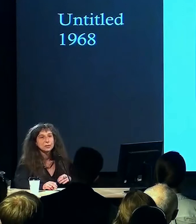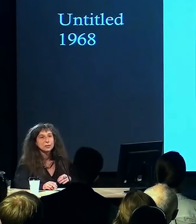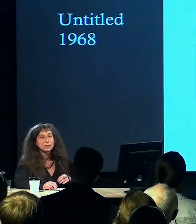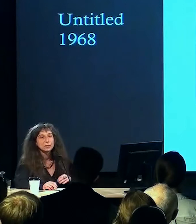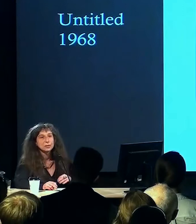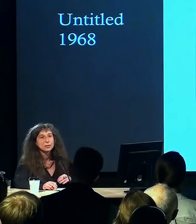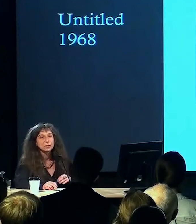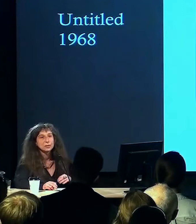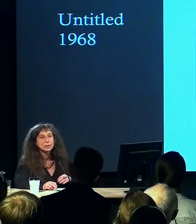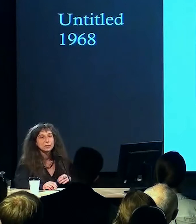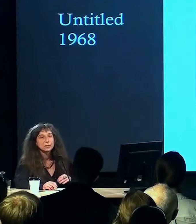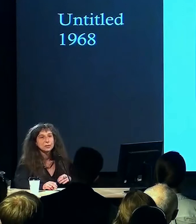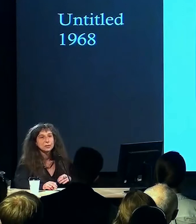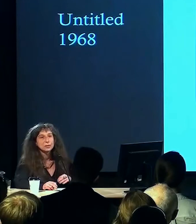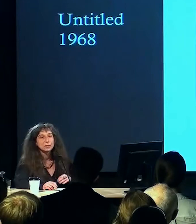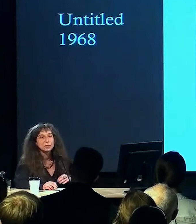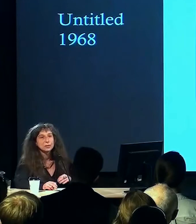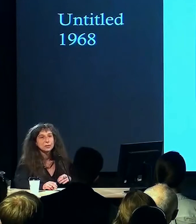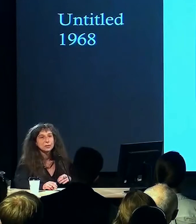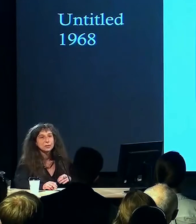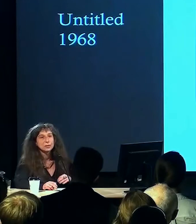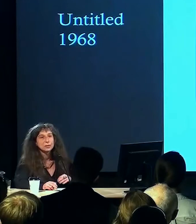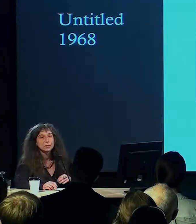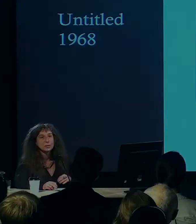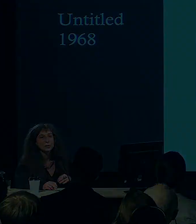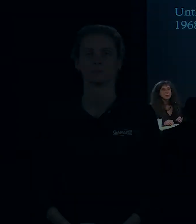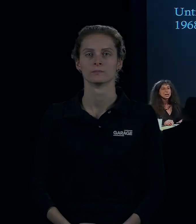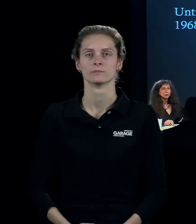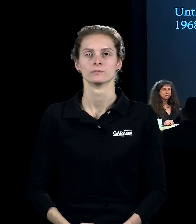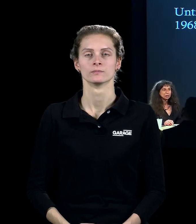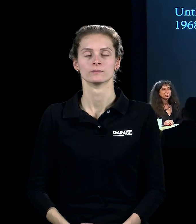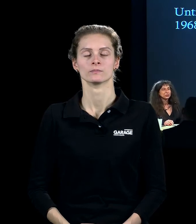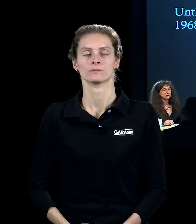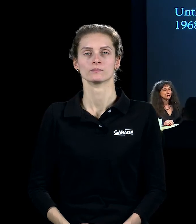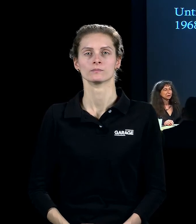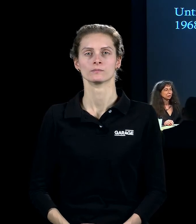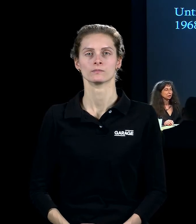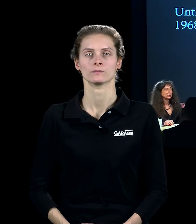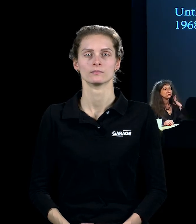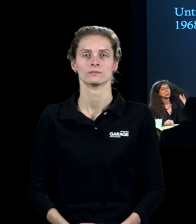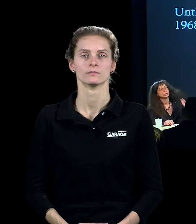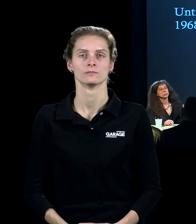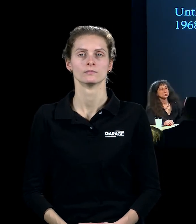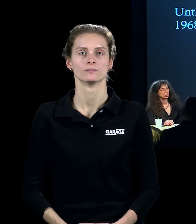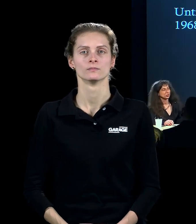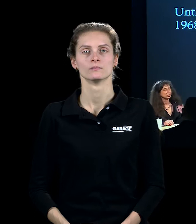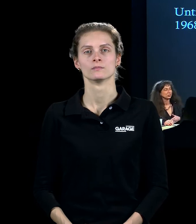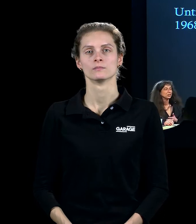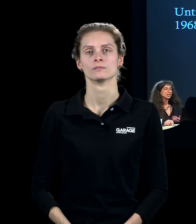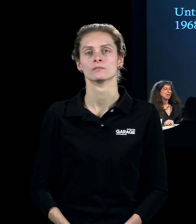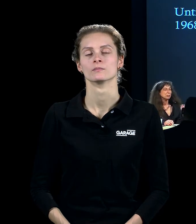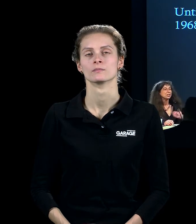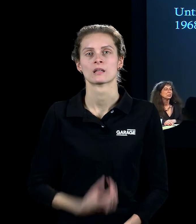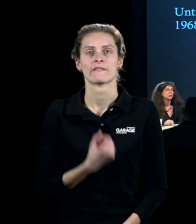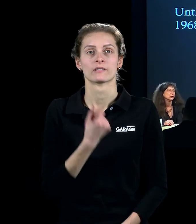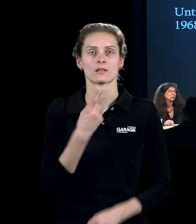Но оклеены только экран и кнопки в верхнем правом углу. Ну, соответственно, возникает вот такой вот прекрасный